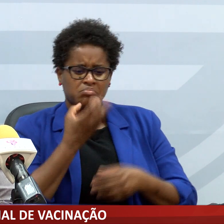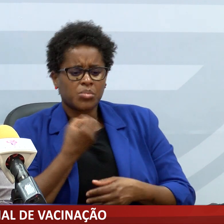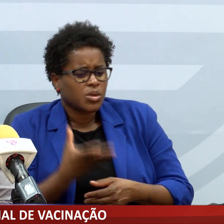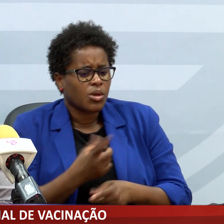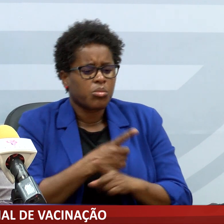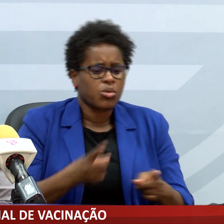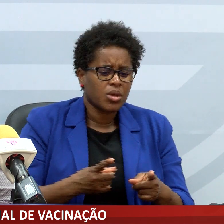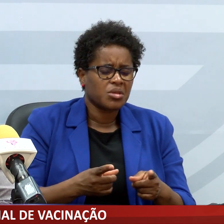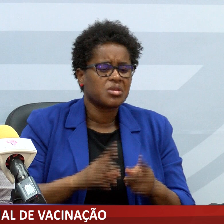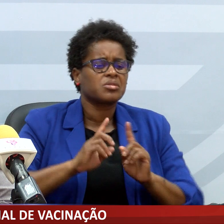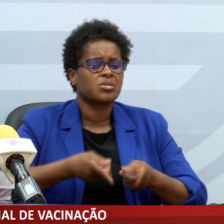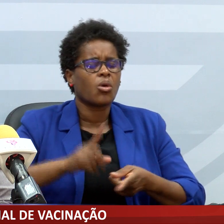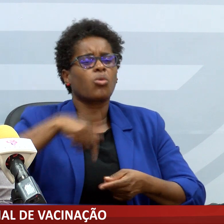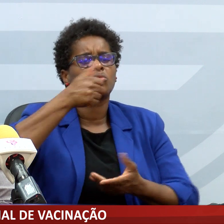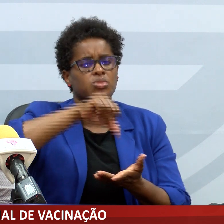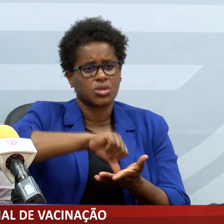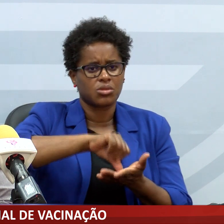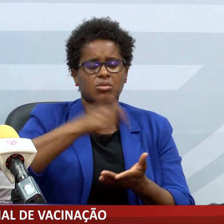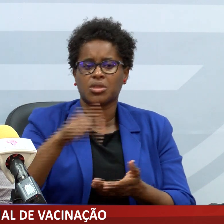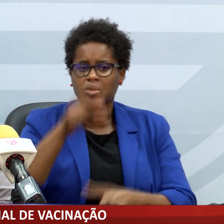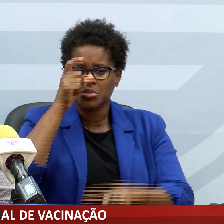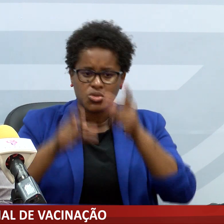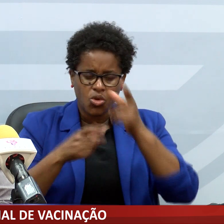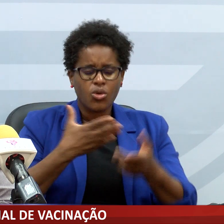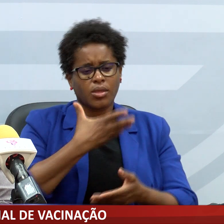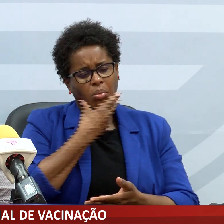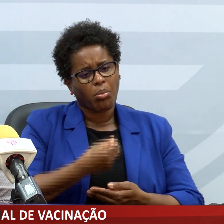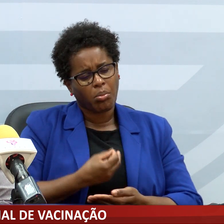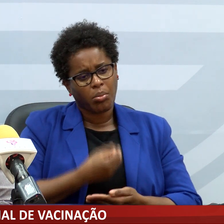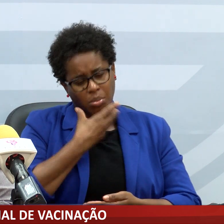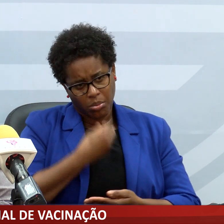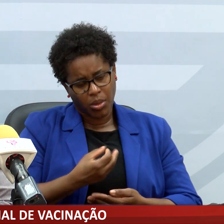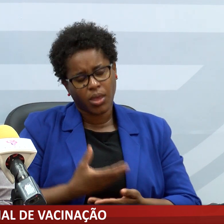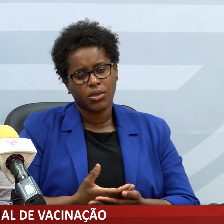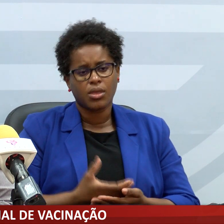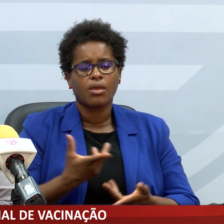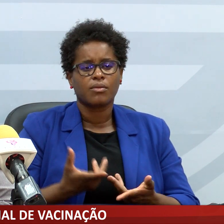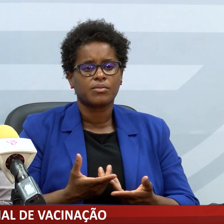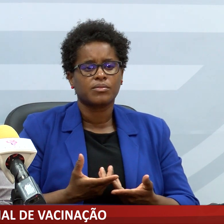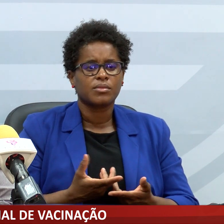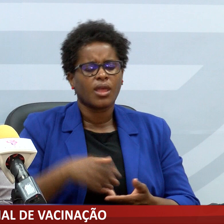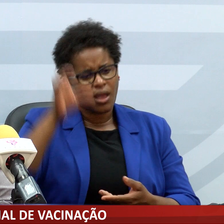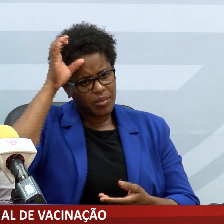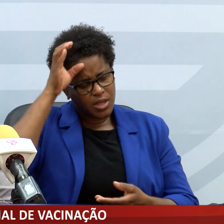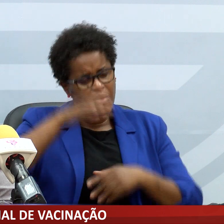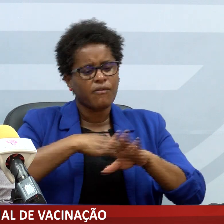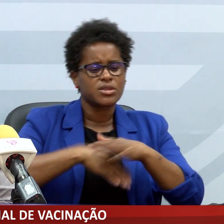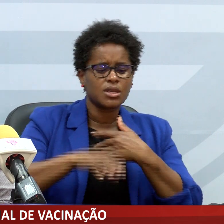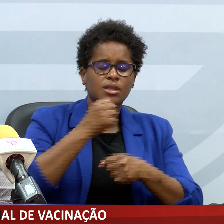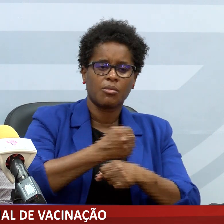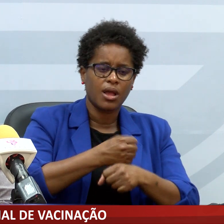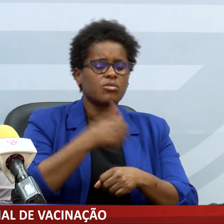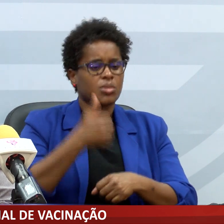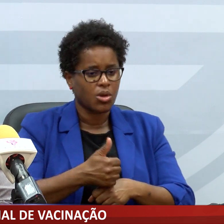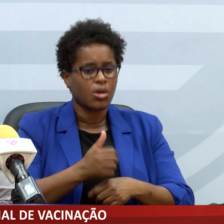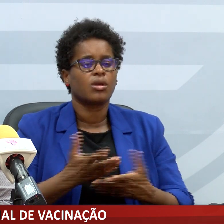abrir um outro posto implica em ter pessoal com experiência e capacitado para fazer o trabalho como deve ser. E isso